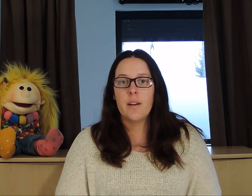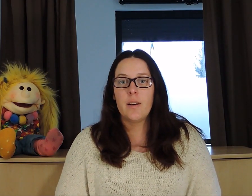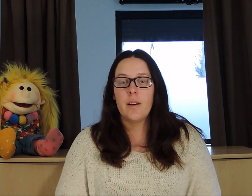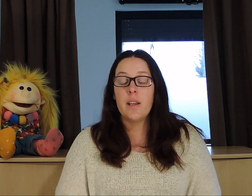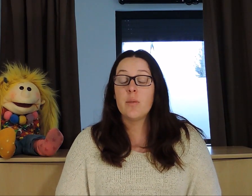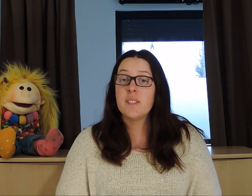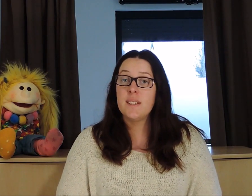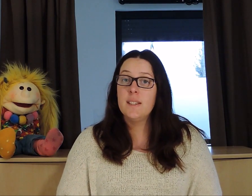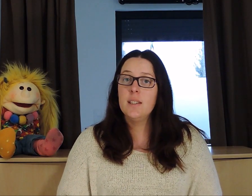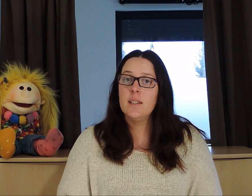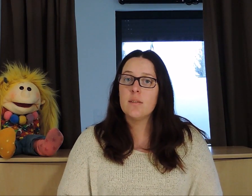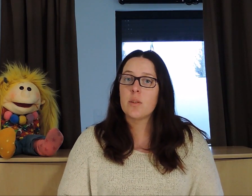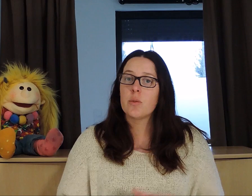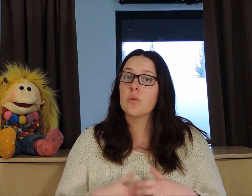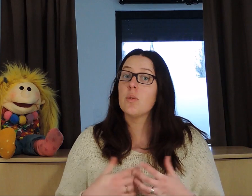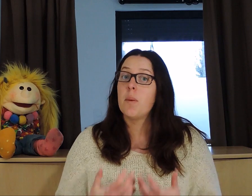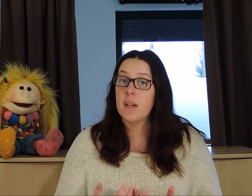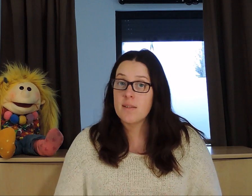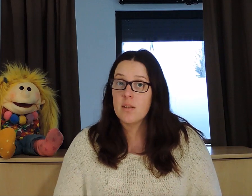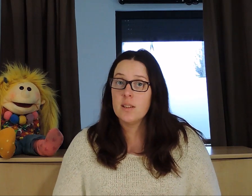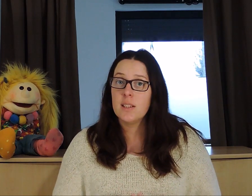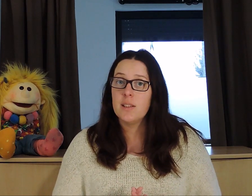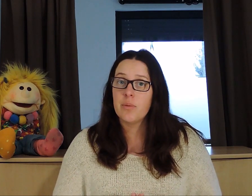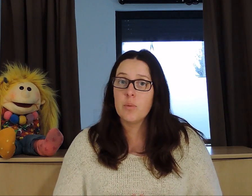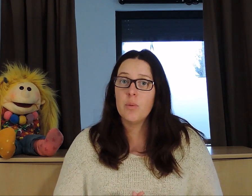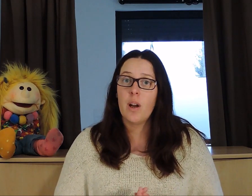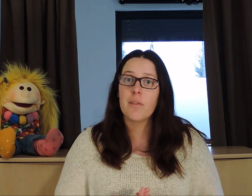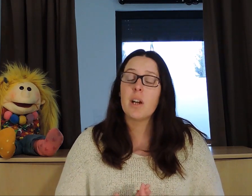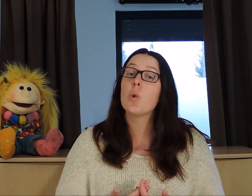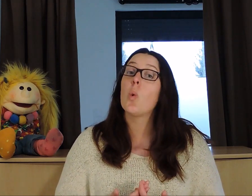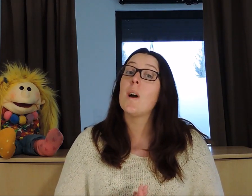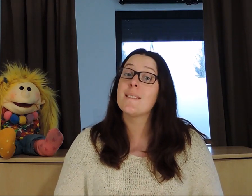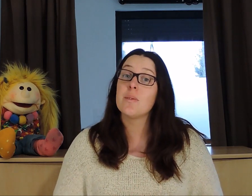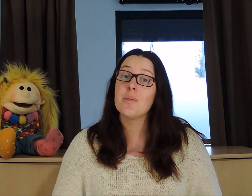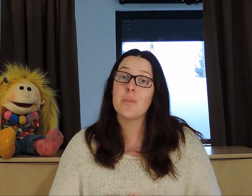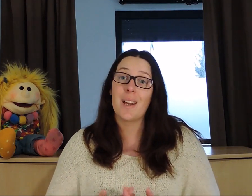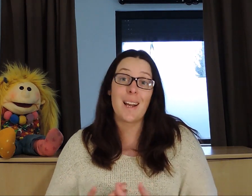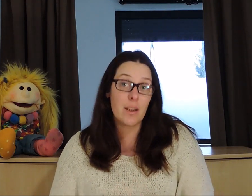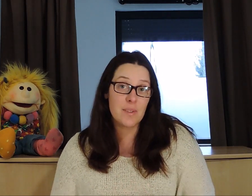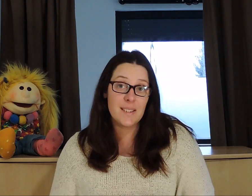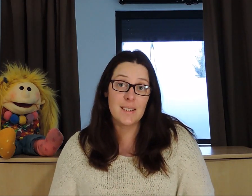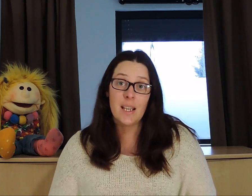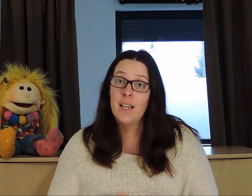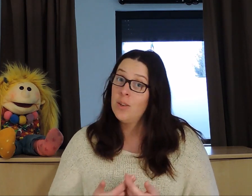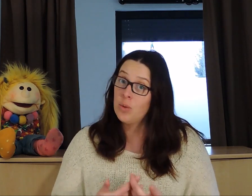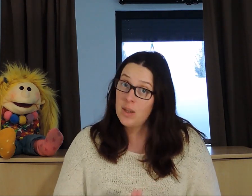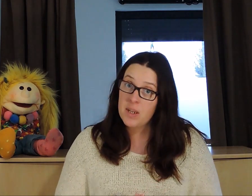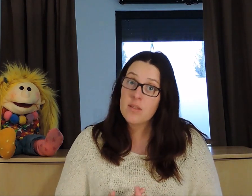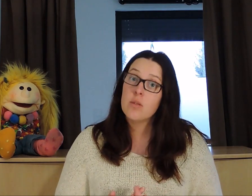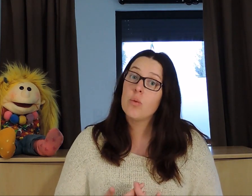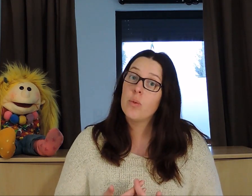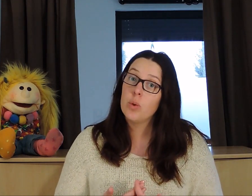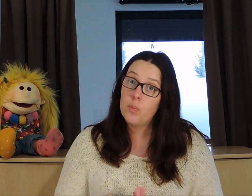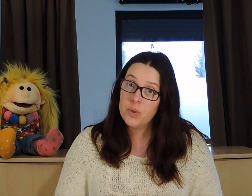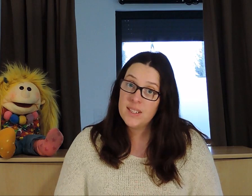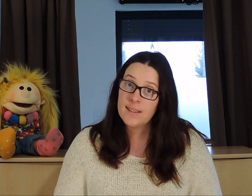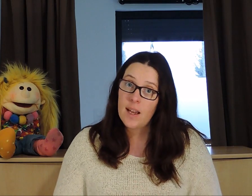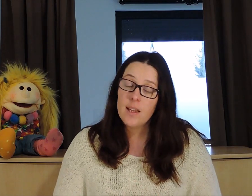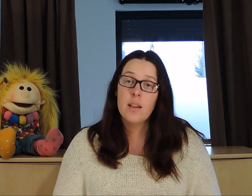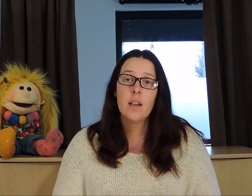et aussi ce sont des personnes qui vont avoir une croissance ralentie. Donc des personnes souvent de petite taille